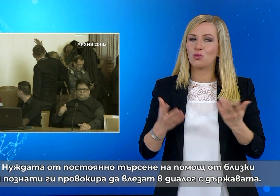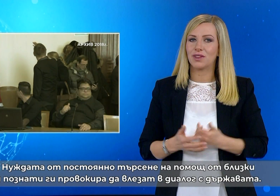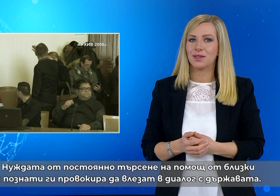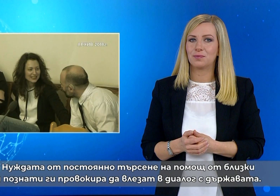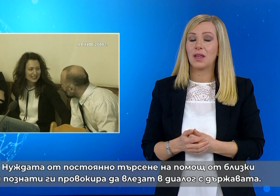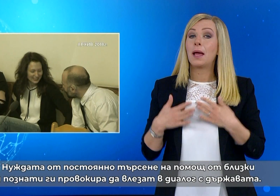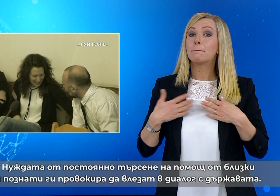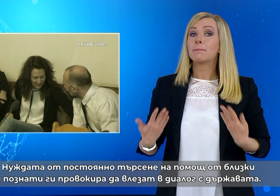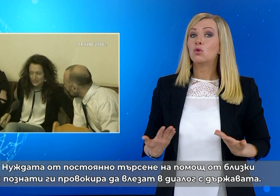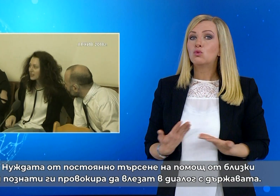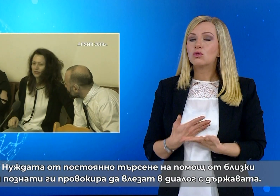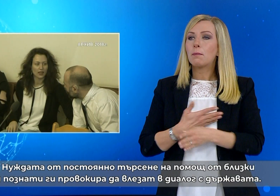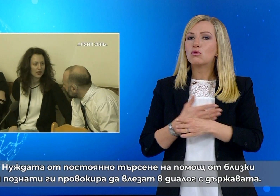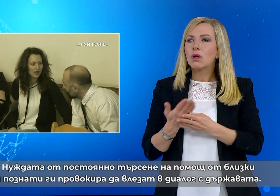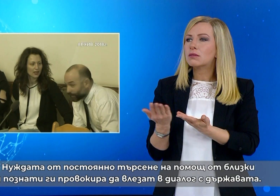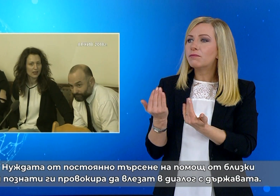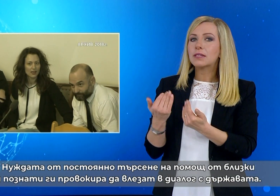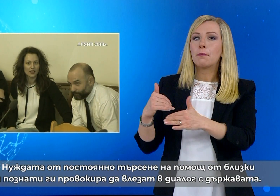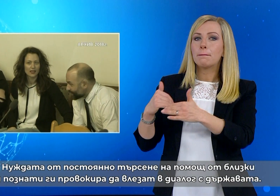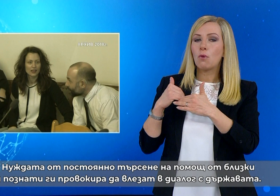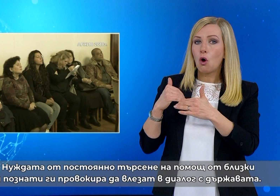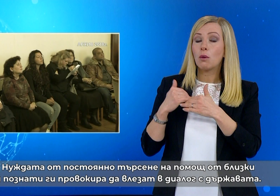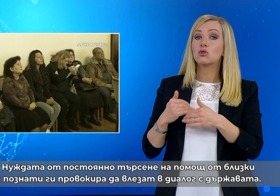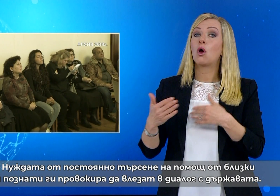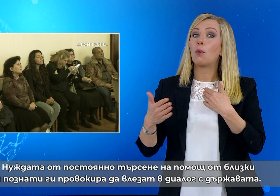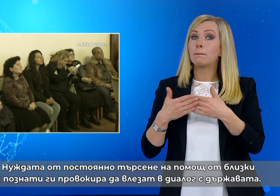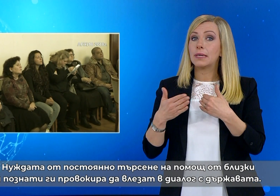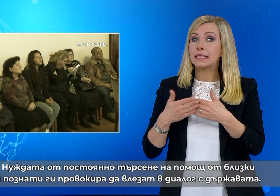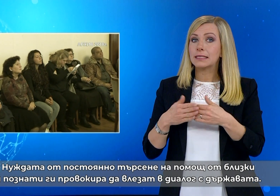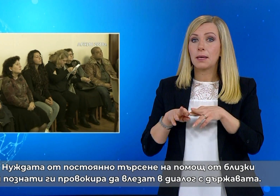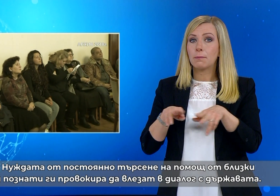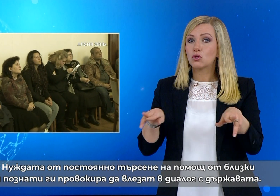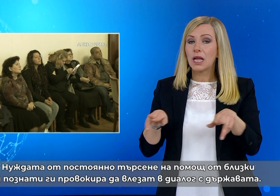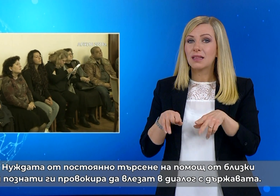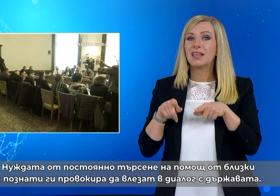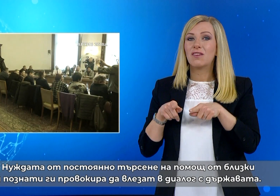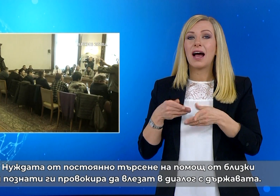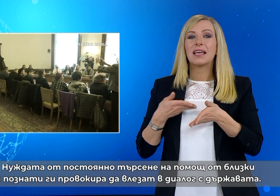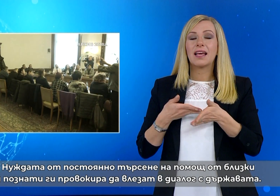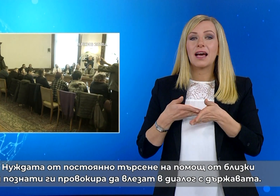Нуждата от постоянно търсене на помощ от близки и познати ги провокира да влезнат в диалог с държавата.